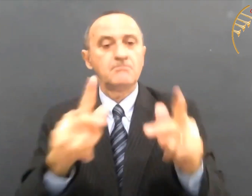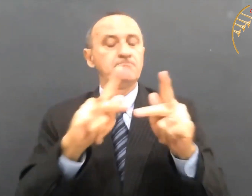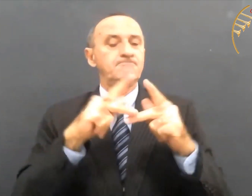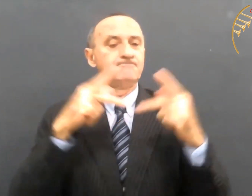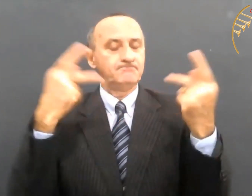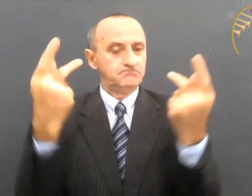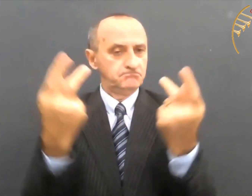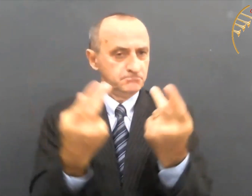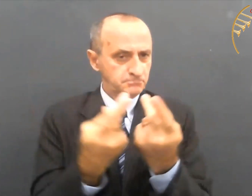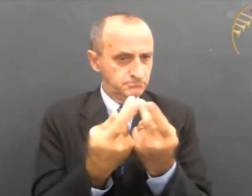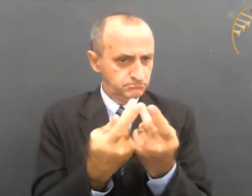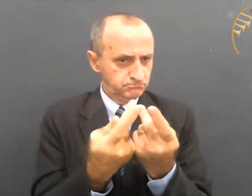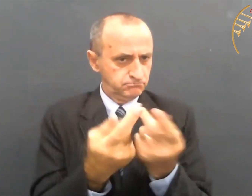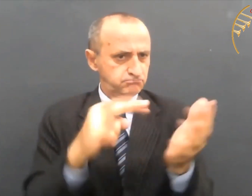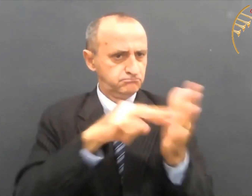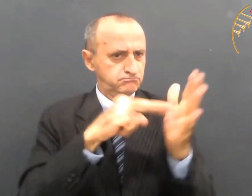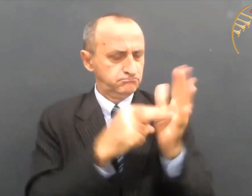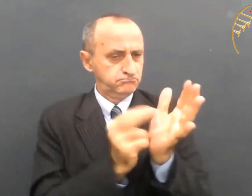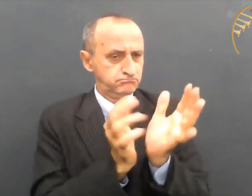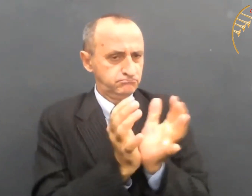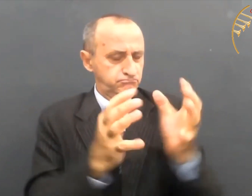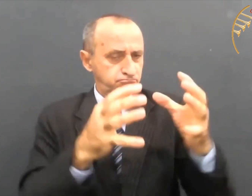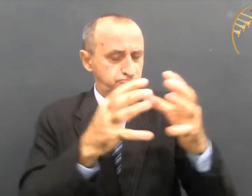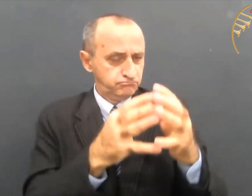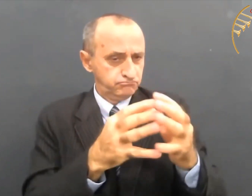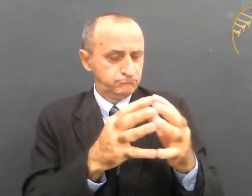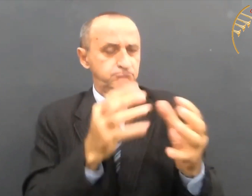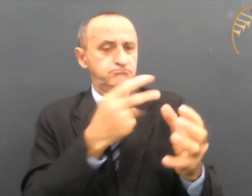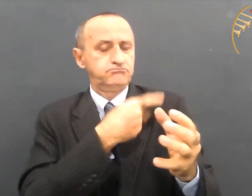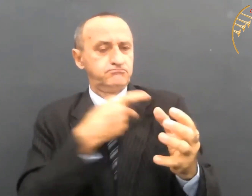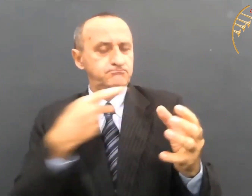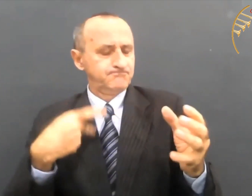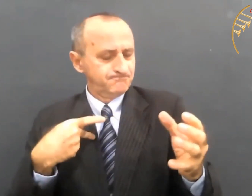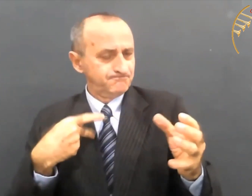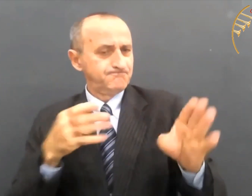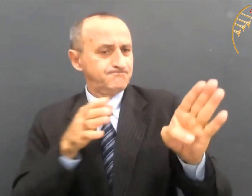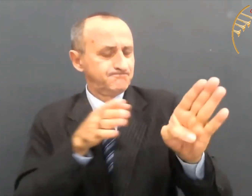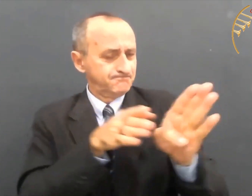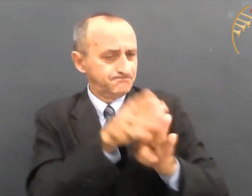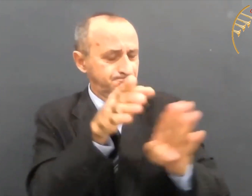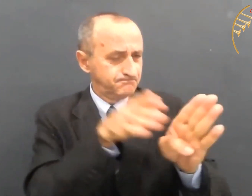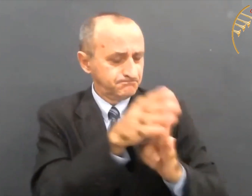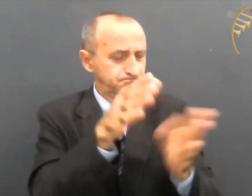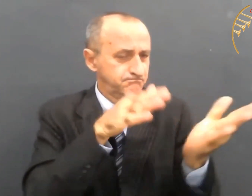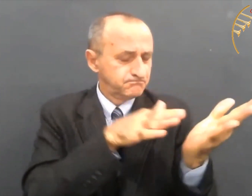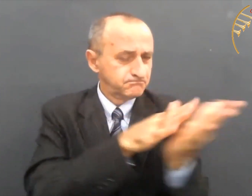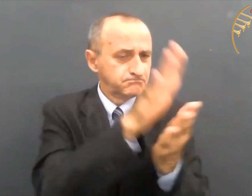presbitério, o grupo de pastores, enviou a circular as orientações